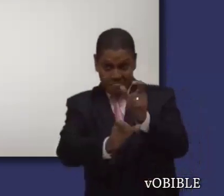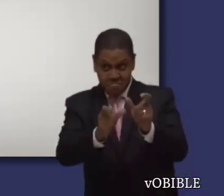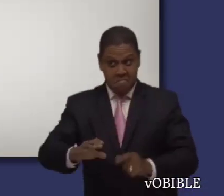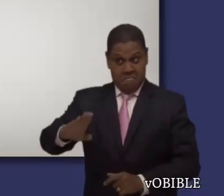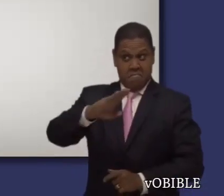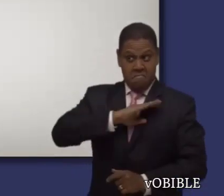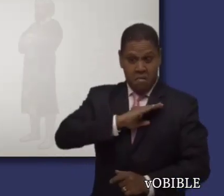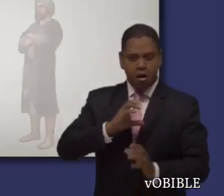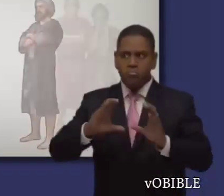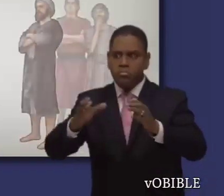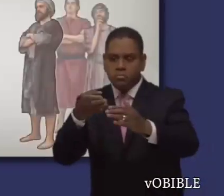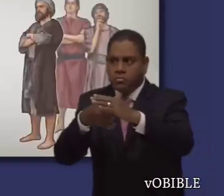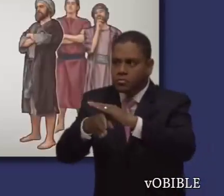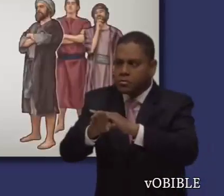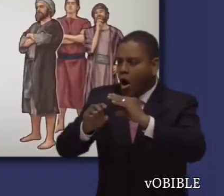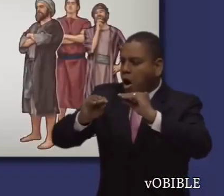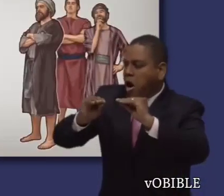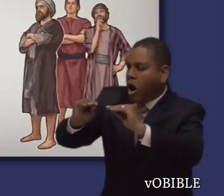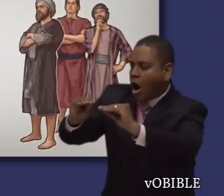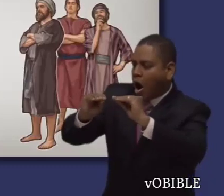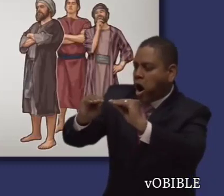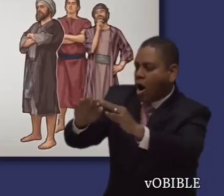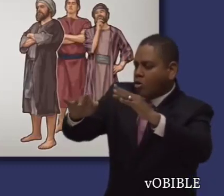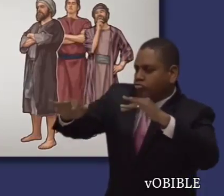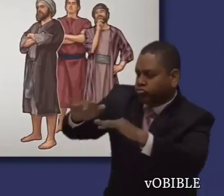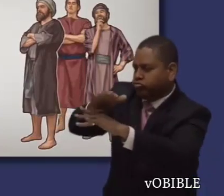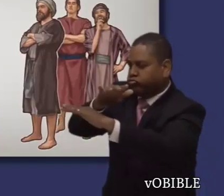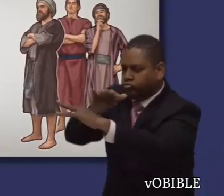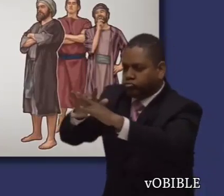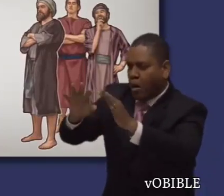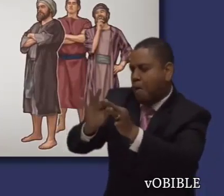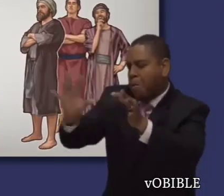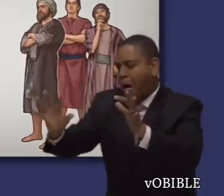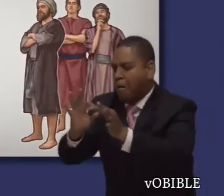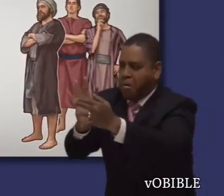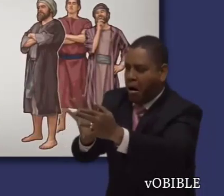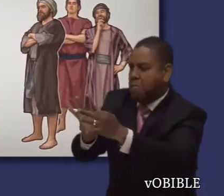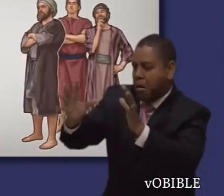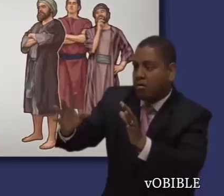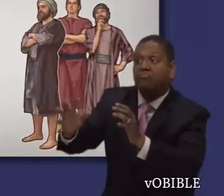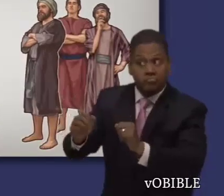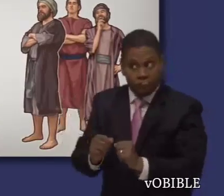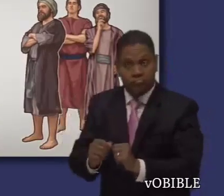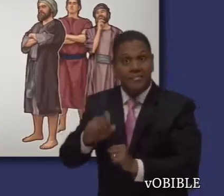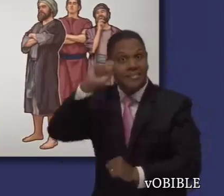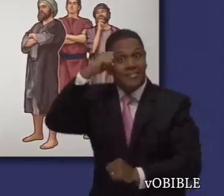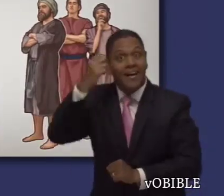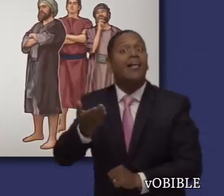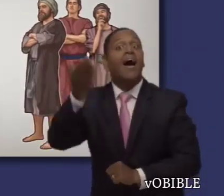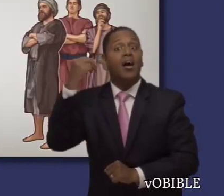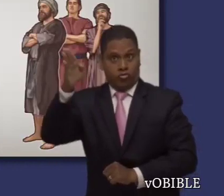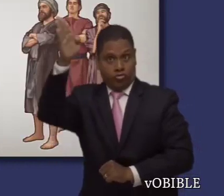Pedro nos advierte que aparecerían falsos maestros que introducirían sectas destructivas. Esos mentirosos que